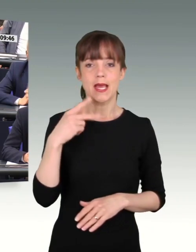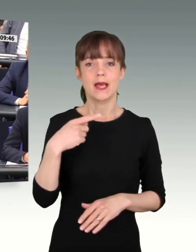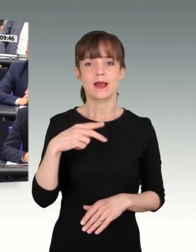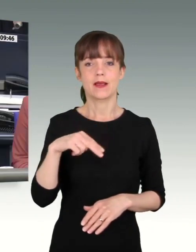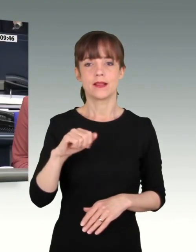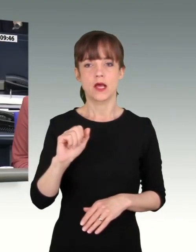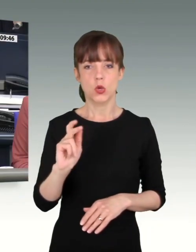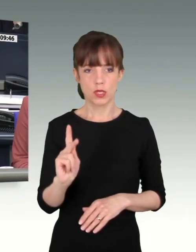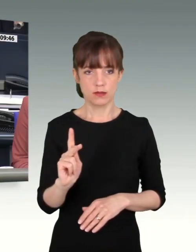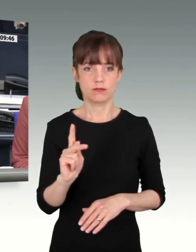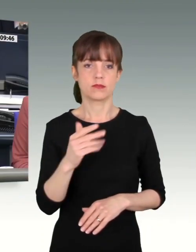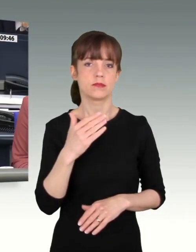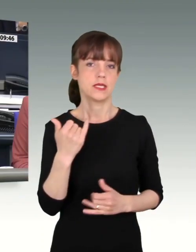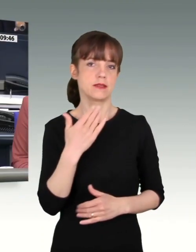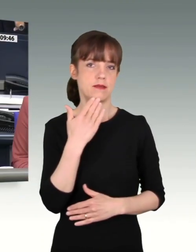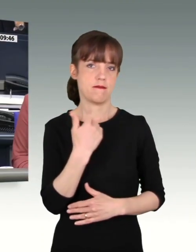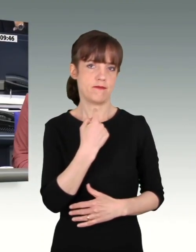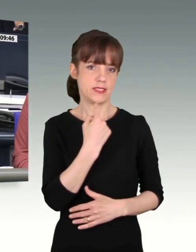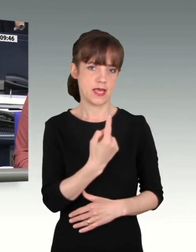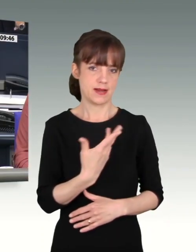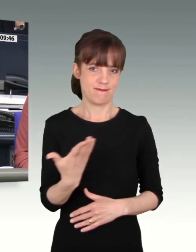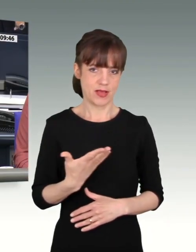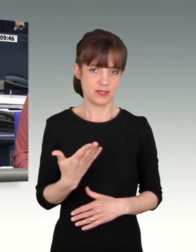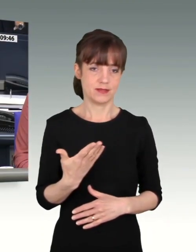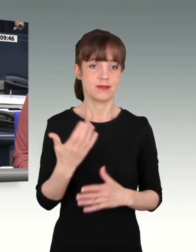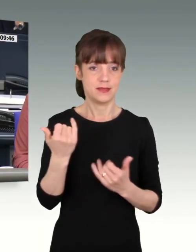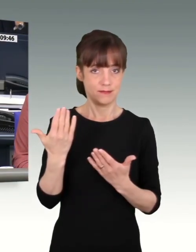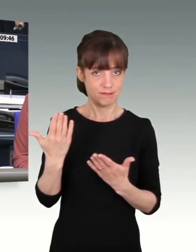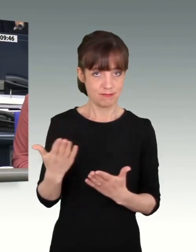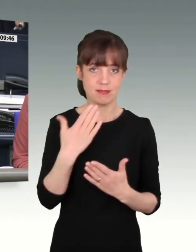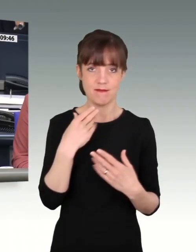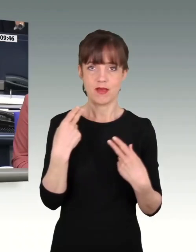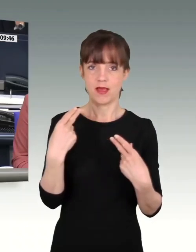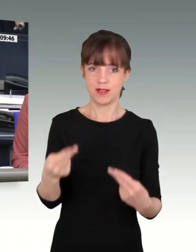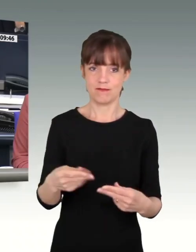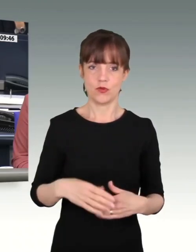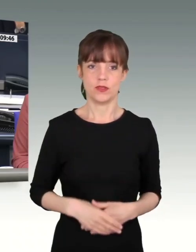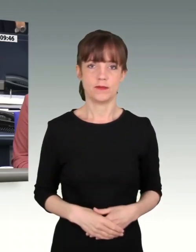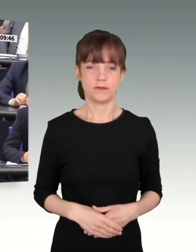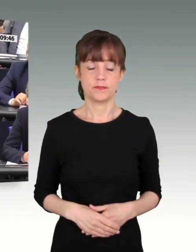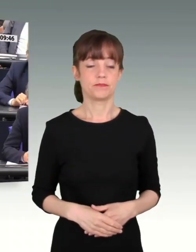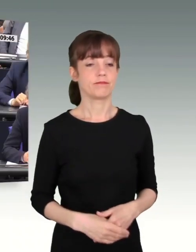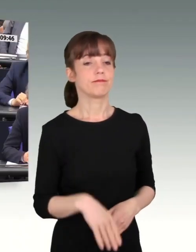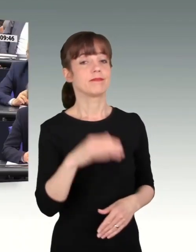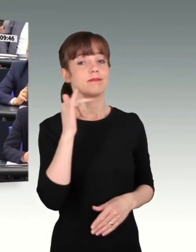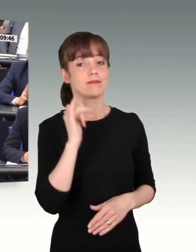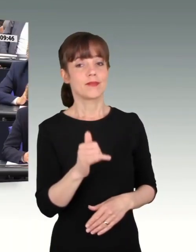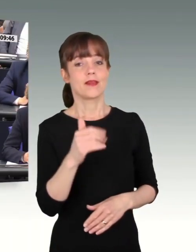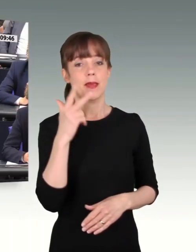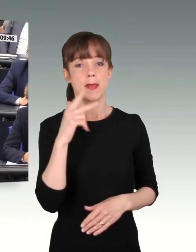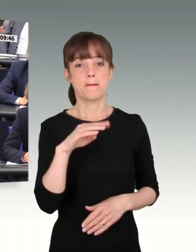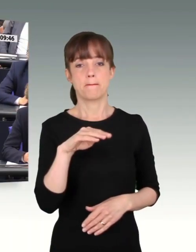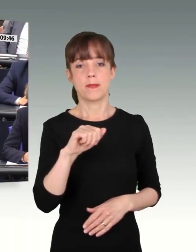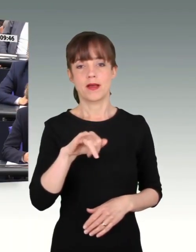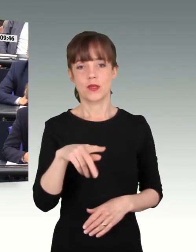auch das Wort und darf antworten. Ja, Herr Major, erst einmal vielen Dank